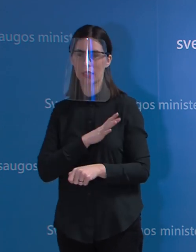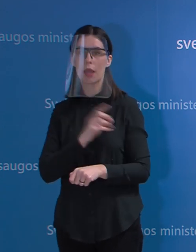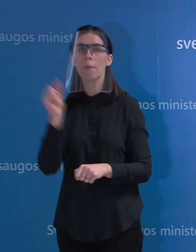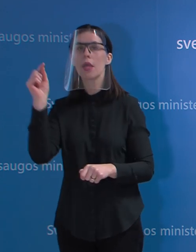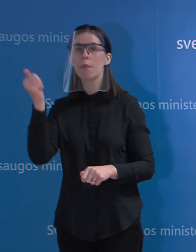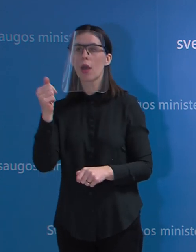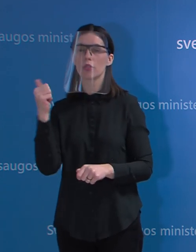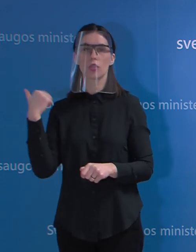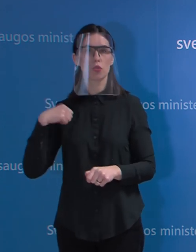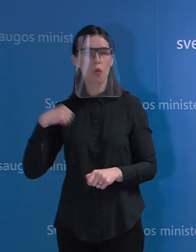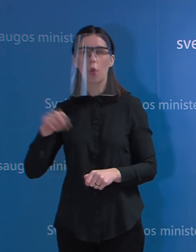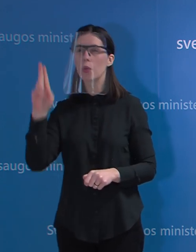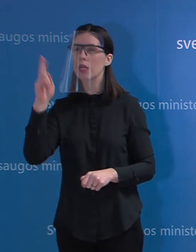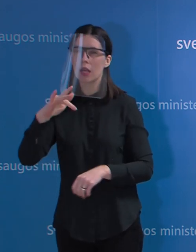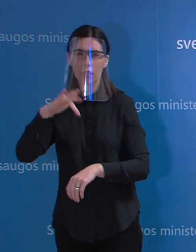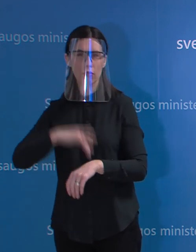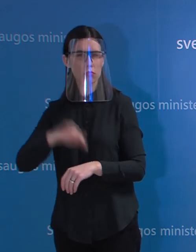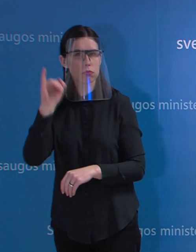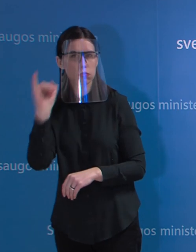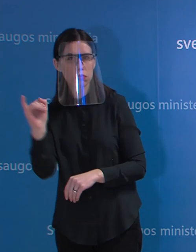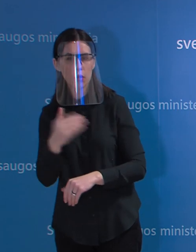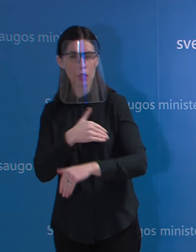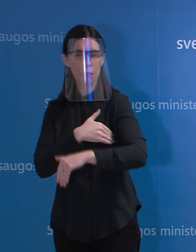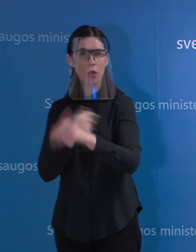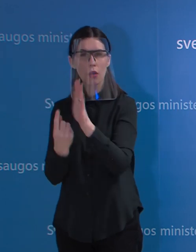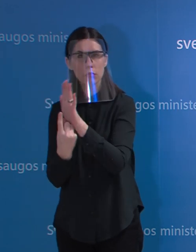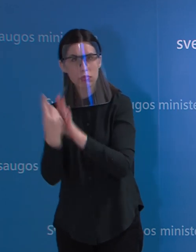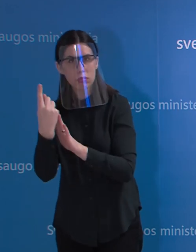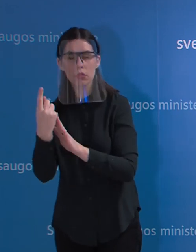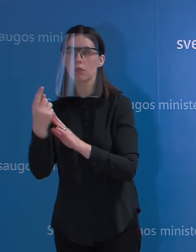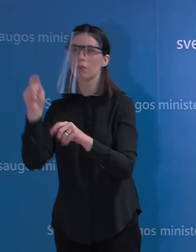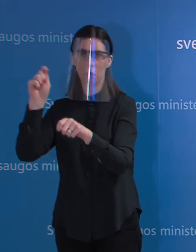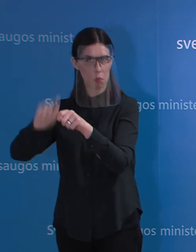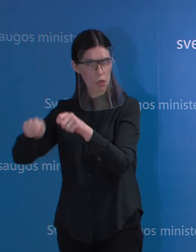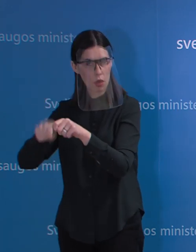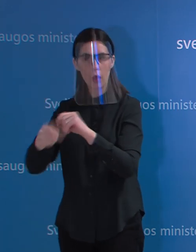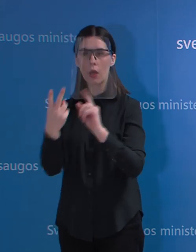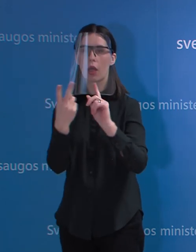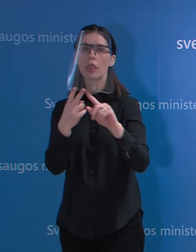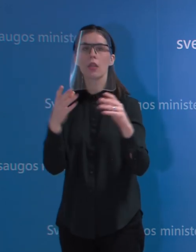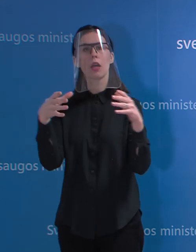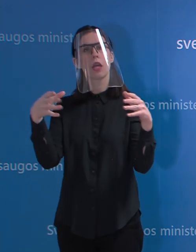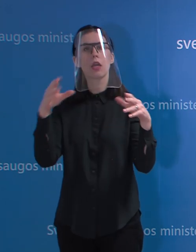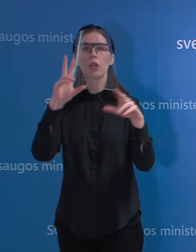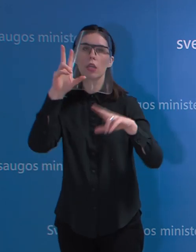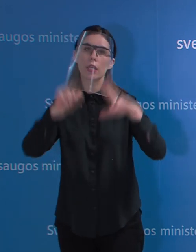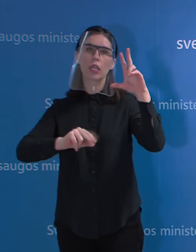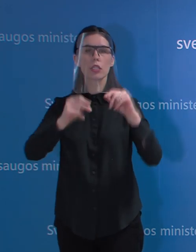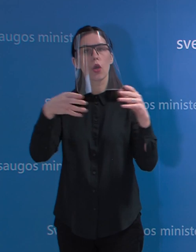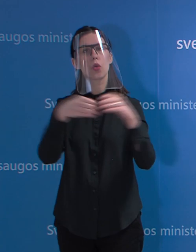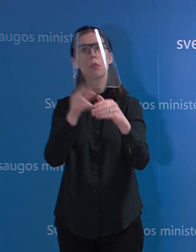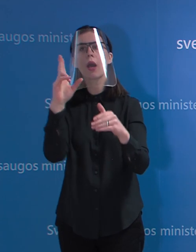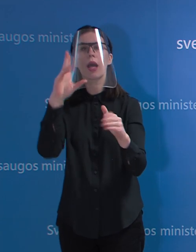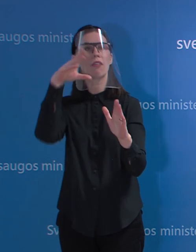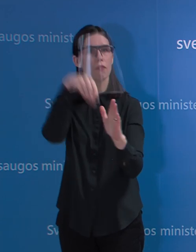simptomų, karščiuoja tam, kad išsiaiškinti. Tada tai yra aukštos rizikos asmenis. Dabar tą išplėtėm